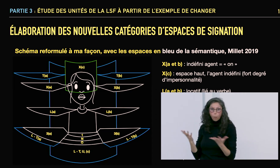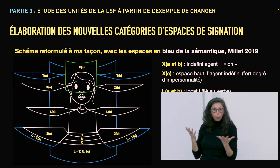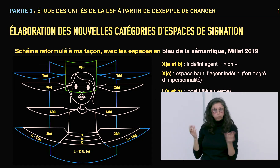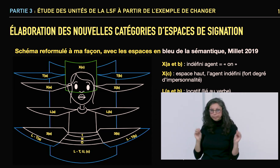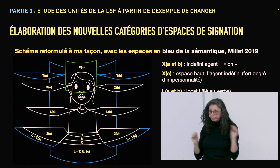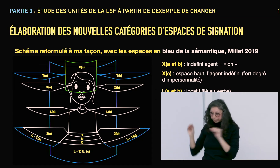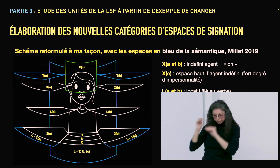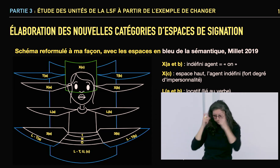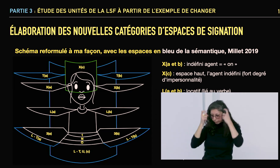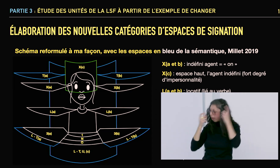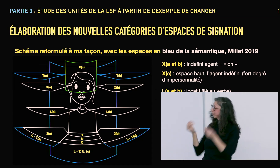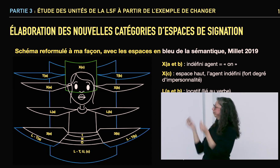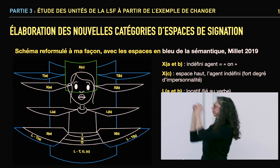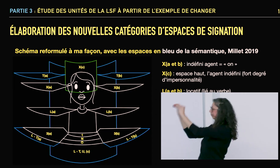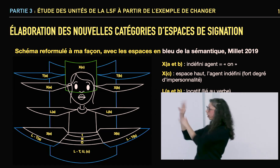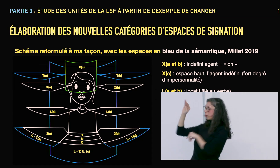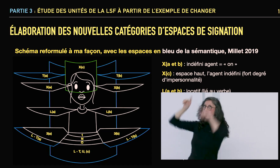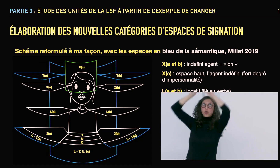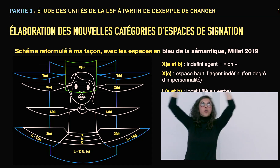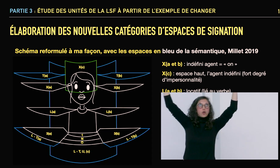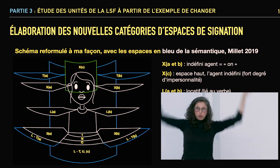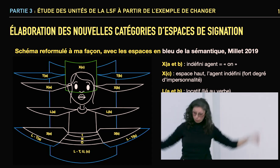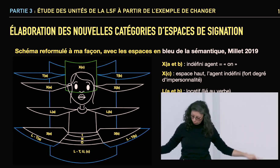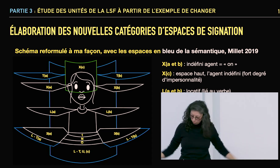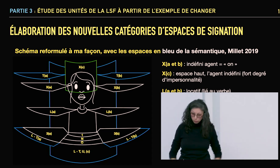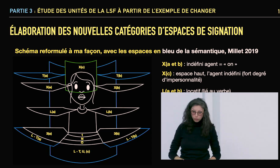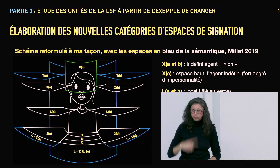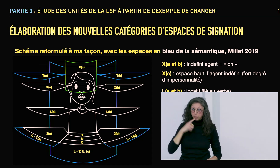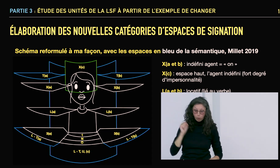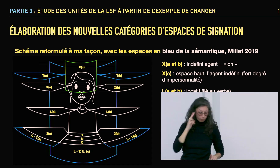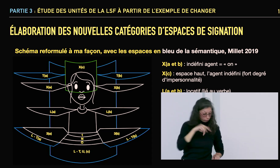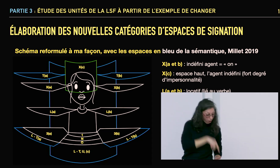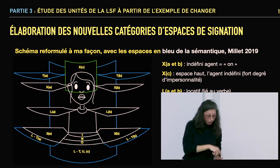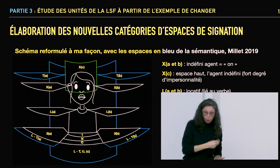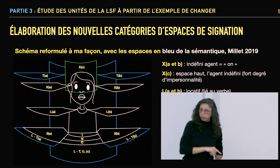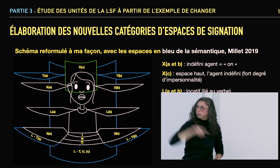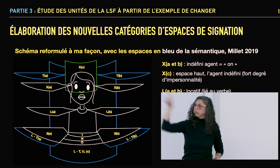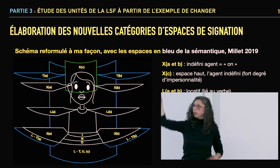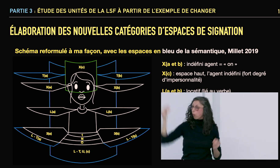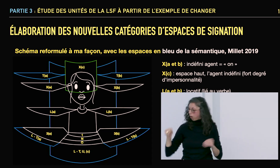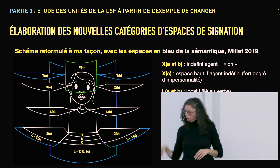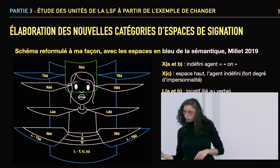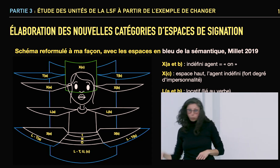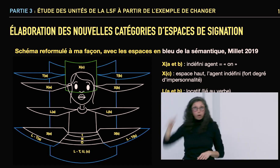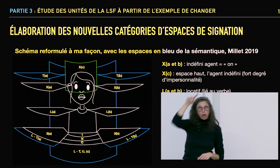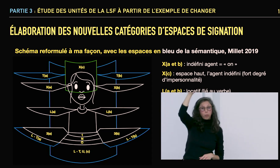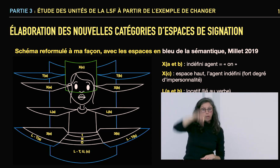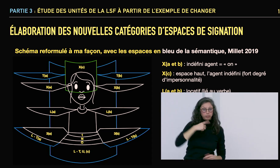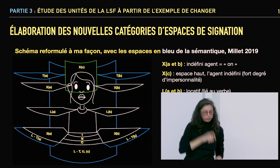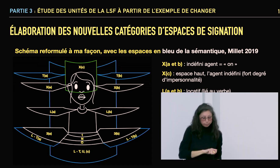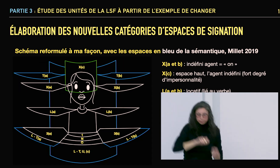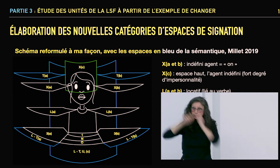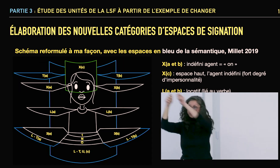mais je ne voyais pas finalement où mettre les transformations dans l'espace de signation tel qu'il était proposé. C'est-à-dire qu'il fallait considérer différents